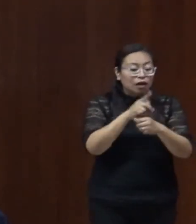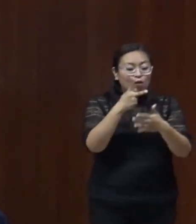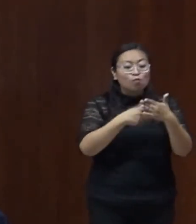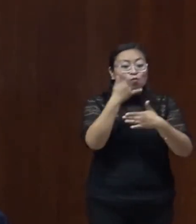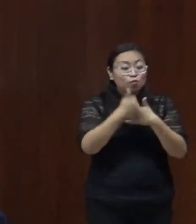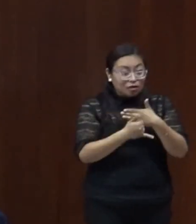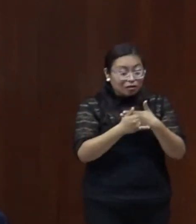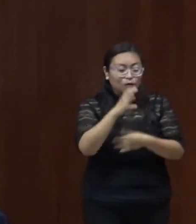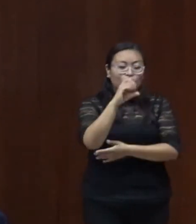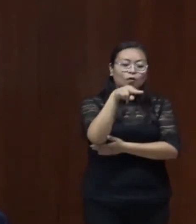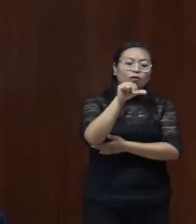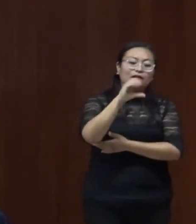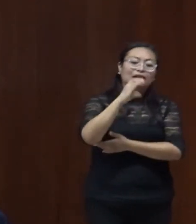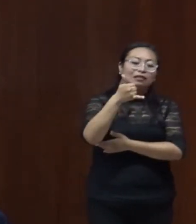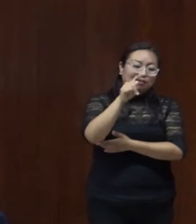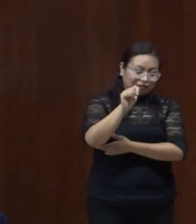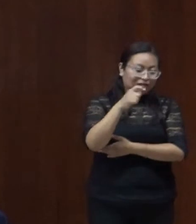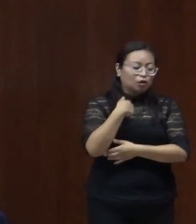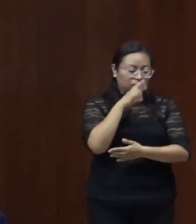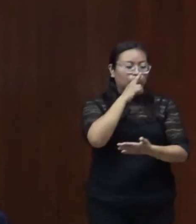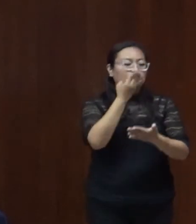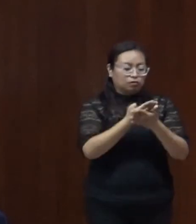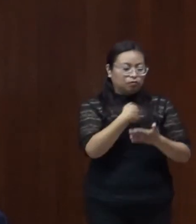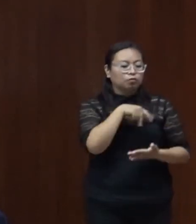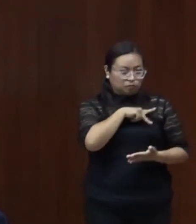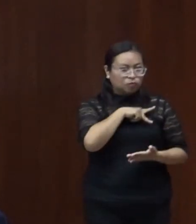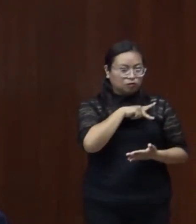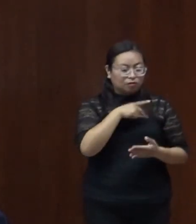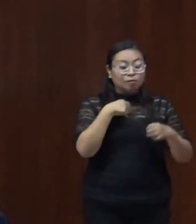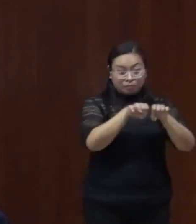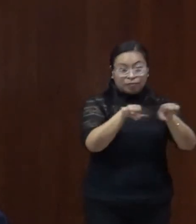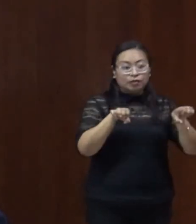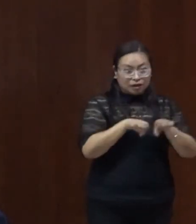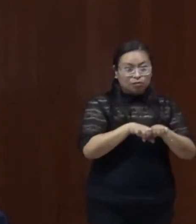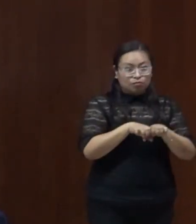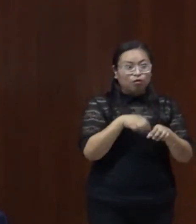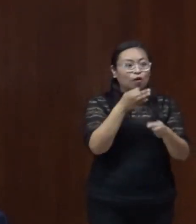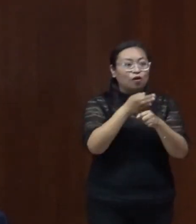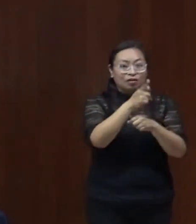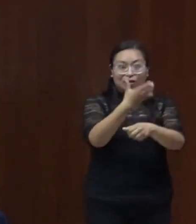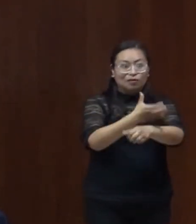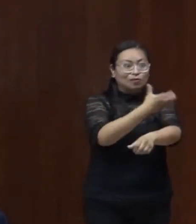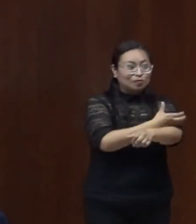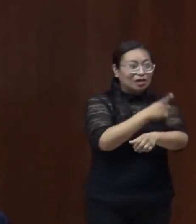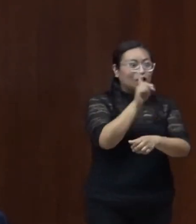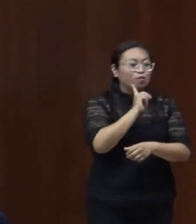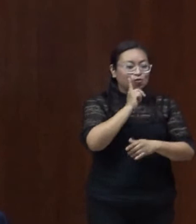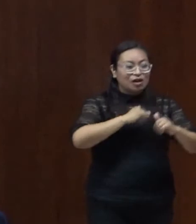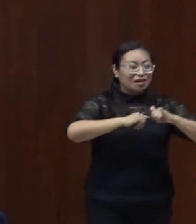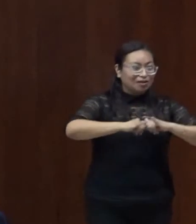nacional de CONACYT, del cual soy responsable, pero aquí en mi equipo están las colegas geógrafas